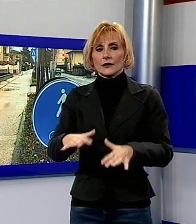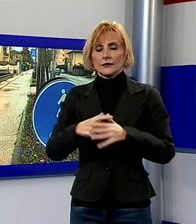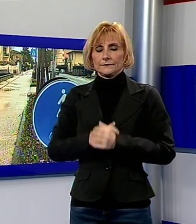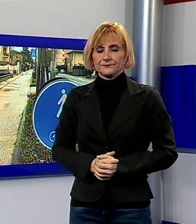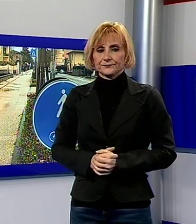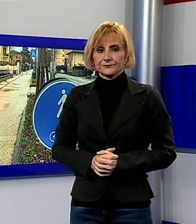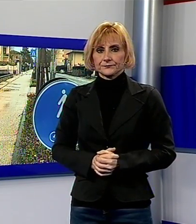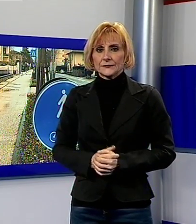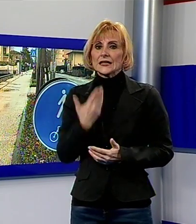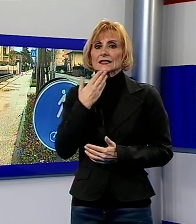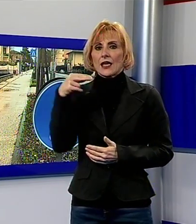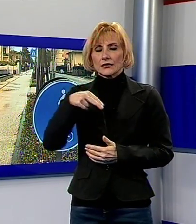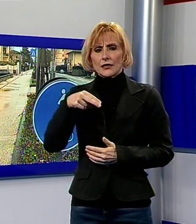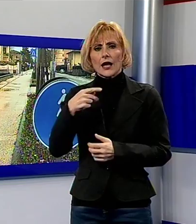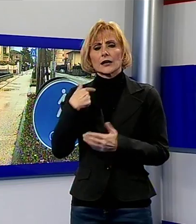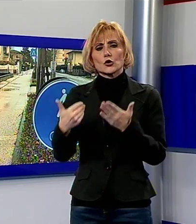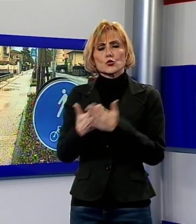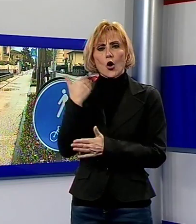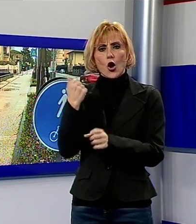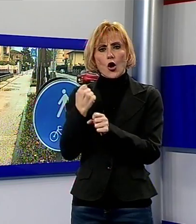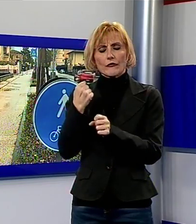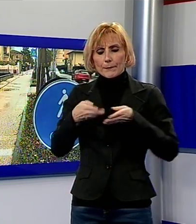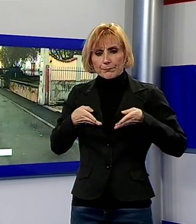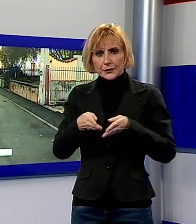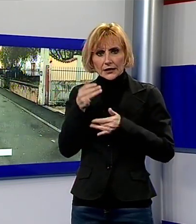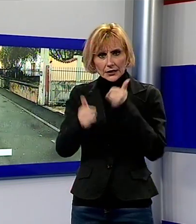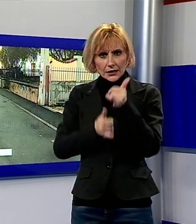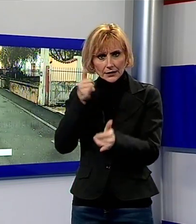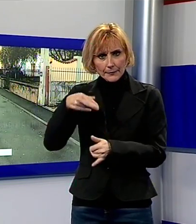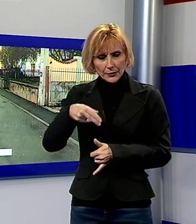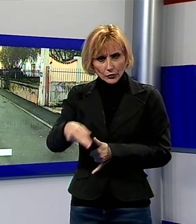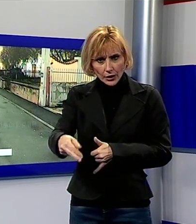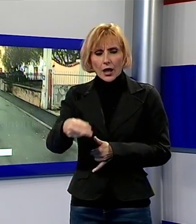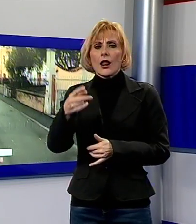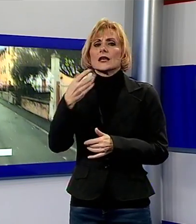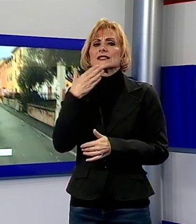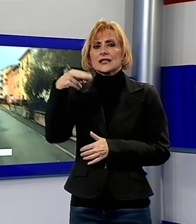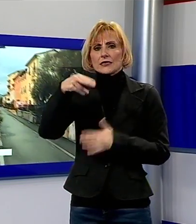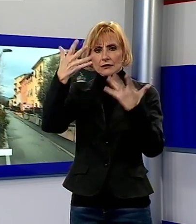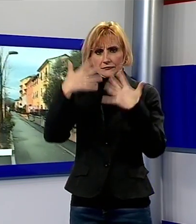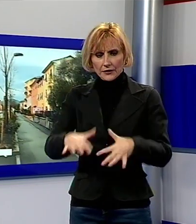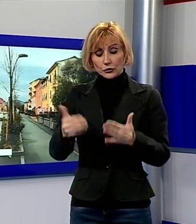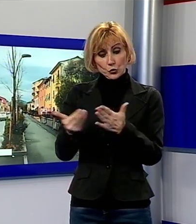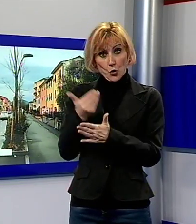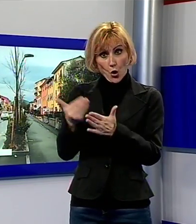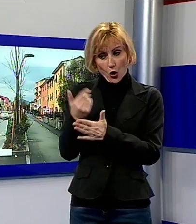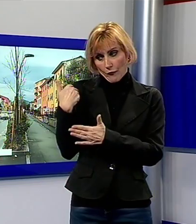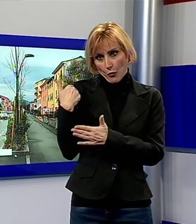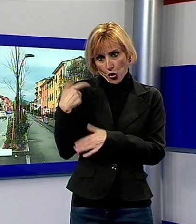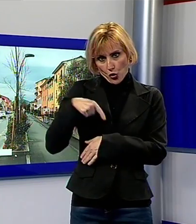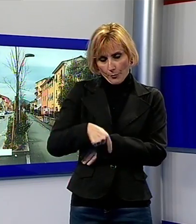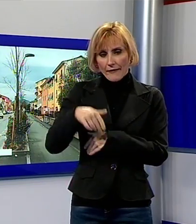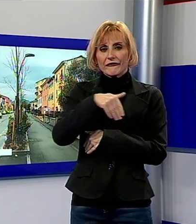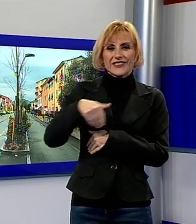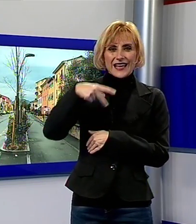Proseguono i lavori per la realizzazione di nuove piste ciclopedonali sul territorio comunale. Il nuovo tratto realizzato è quello compreso tra